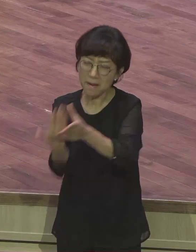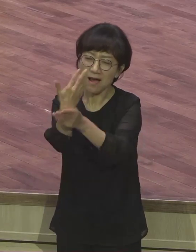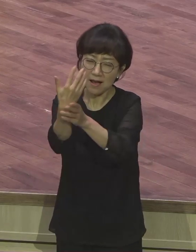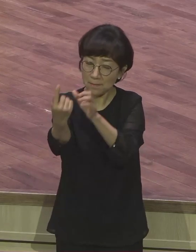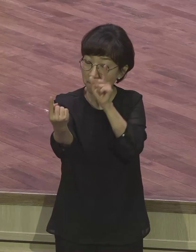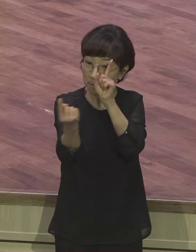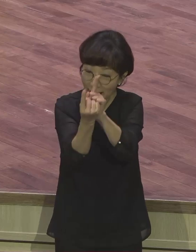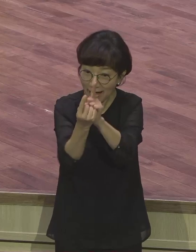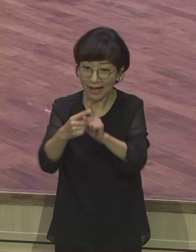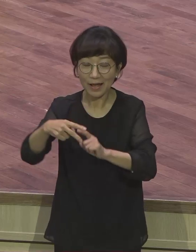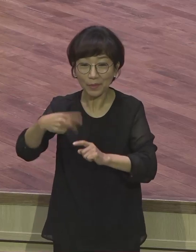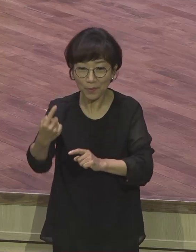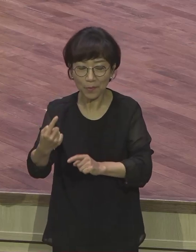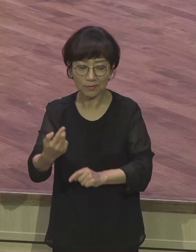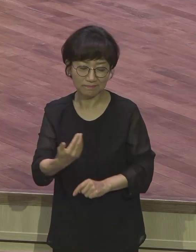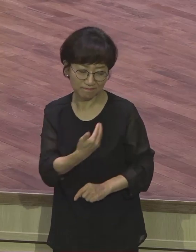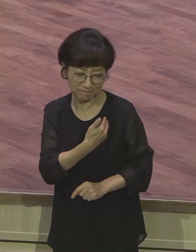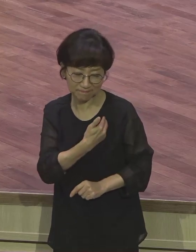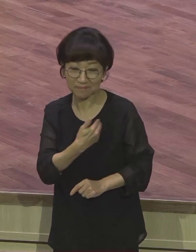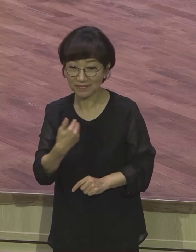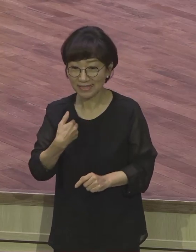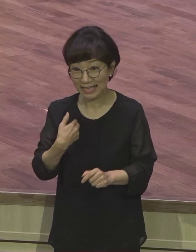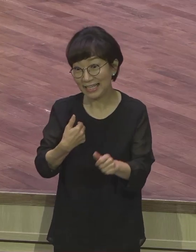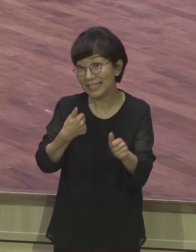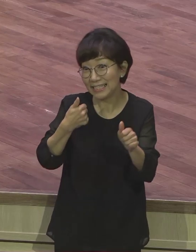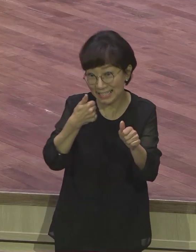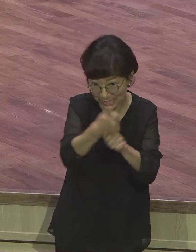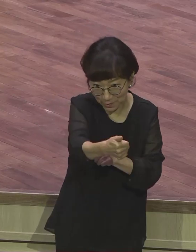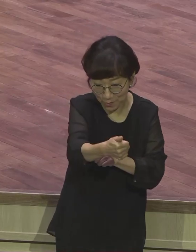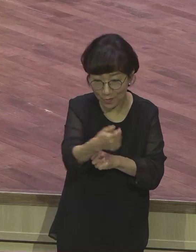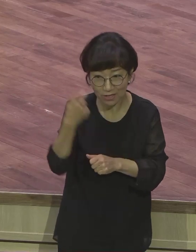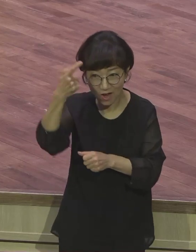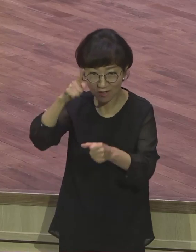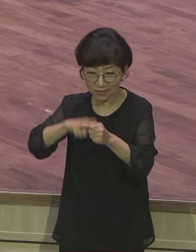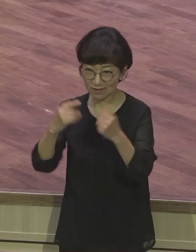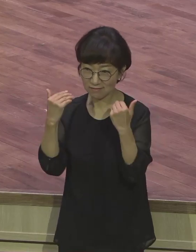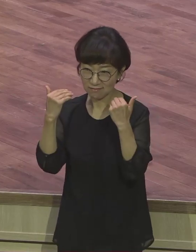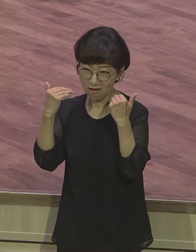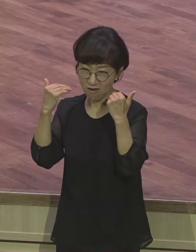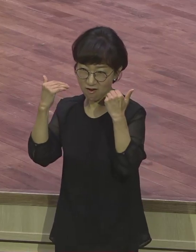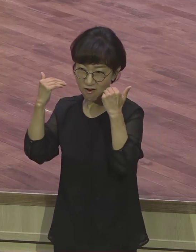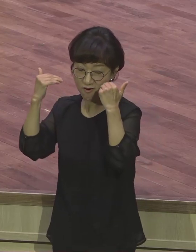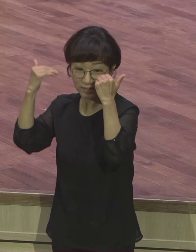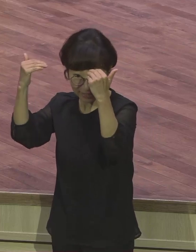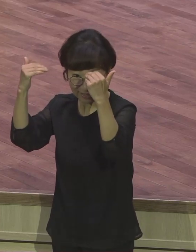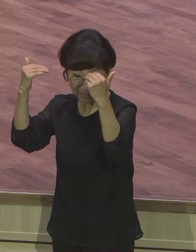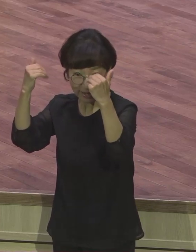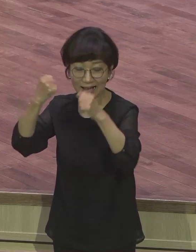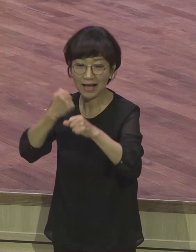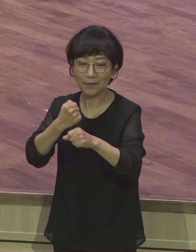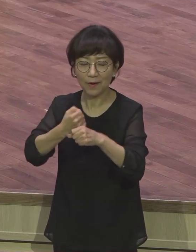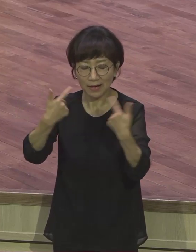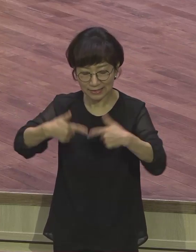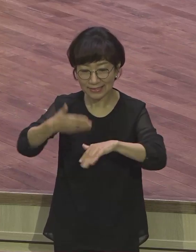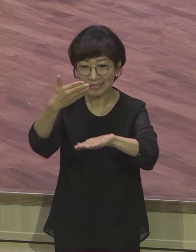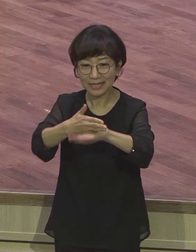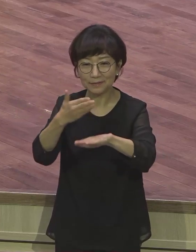그것을 다 뛰어넘어 영적 성장을 이룰 분명한 이유를 붙잡고 감사로 충만한 인생들 다